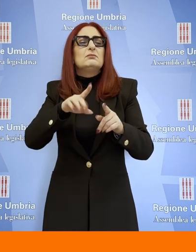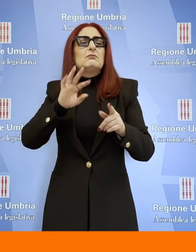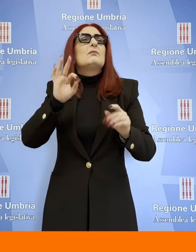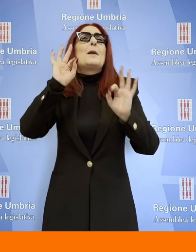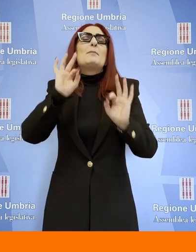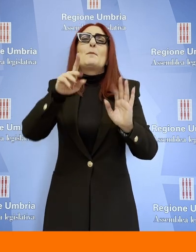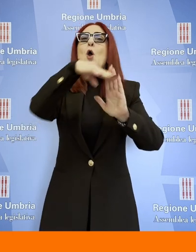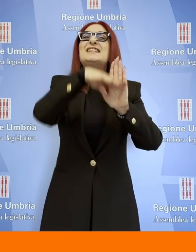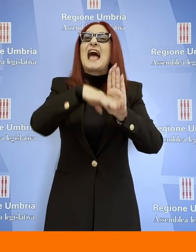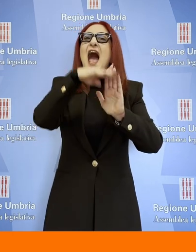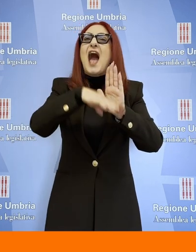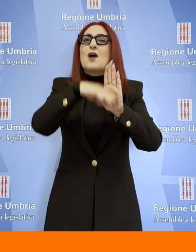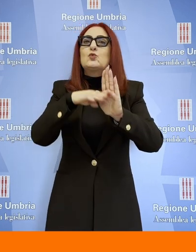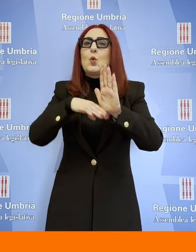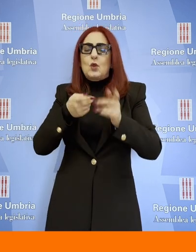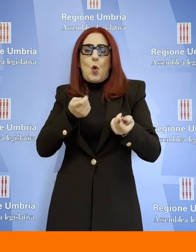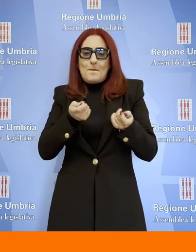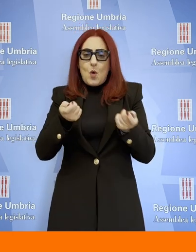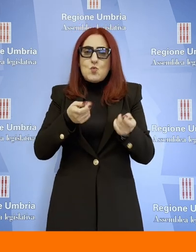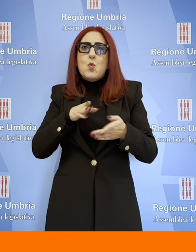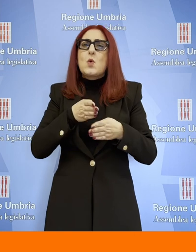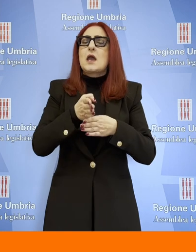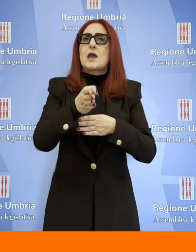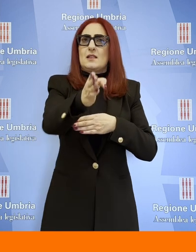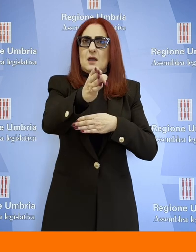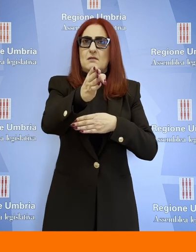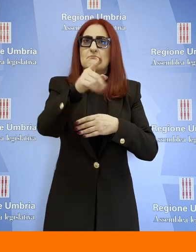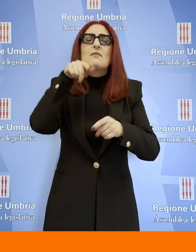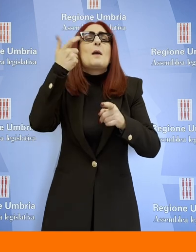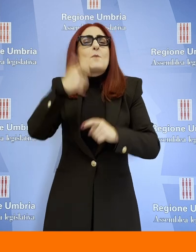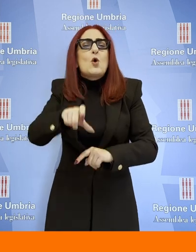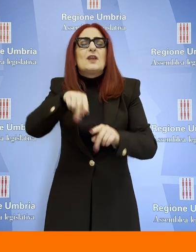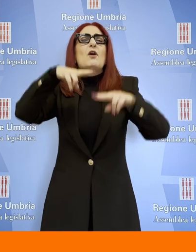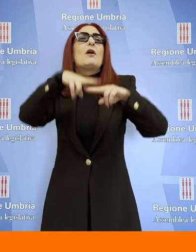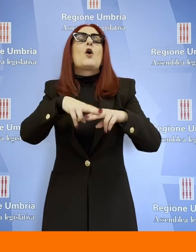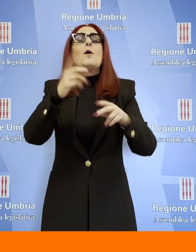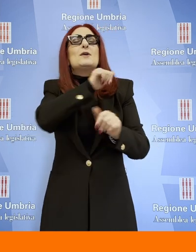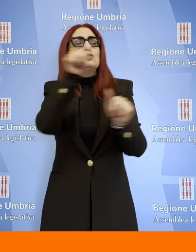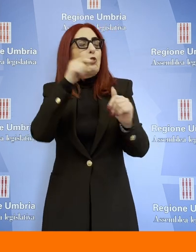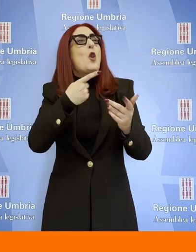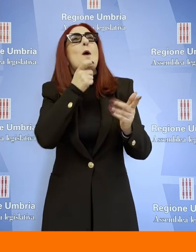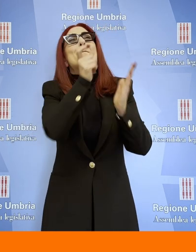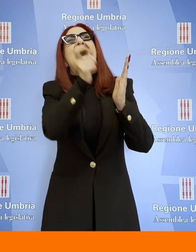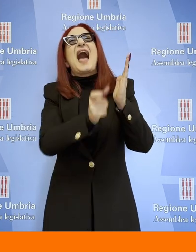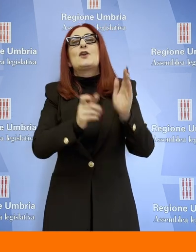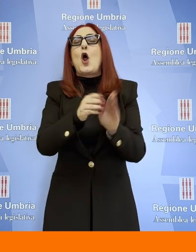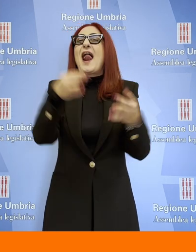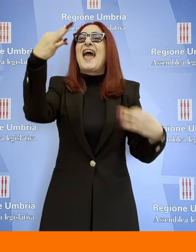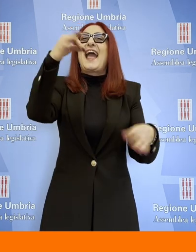restare delle parole sulla carta ma devono aiutare il consolidamento della democrazia. Significa avere